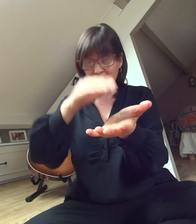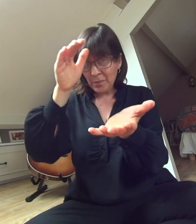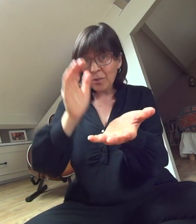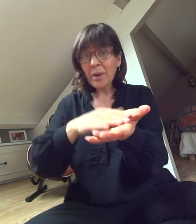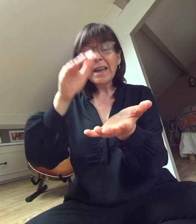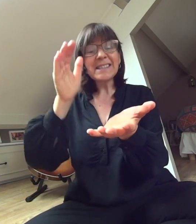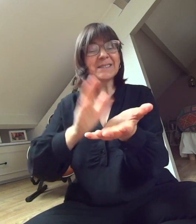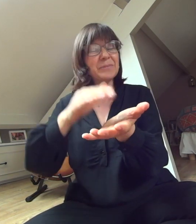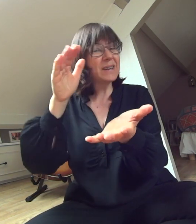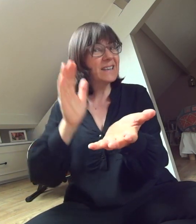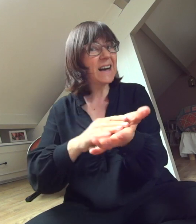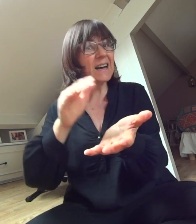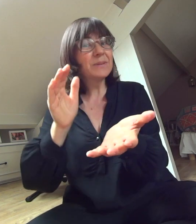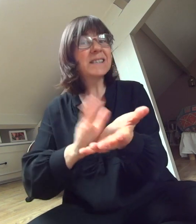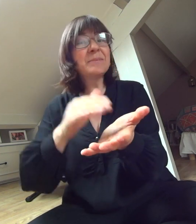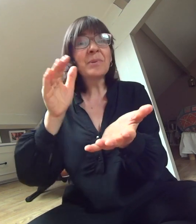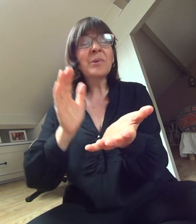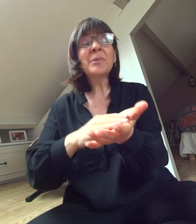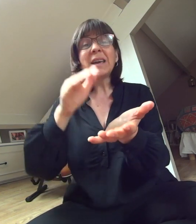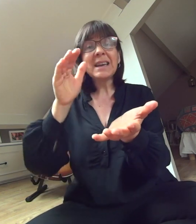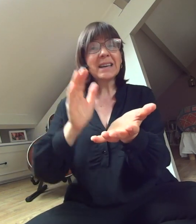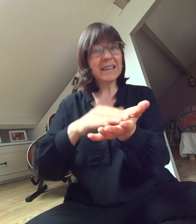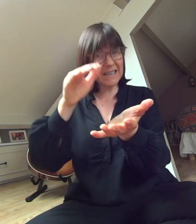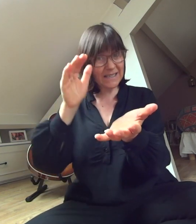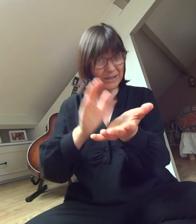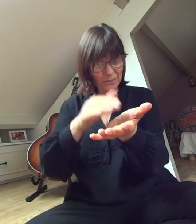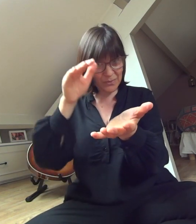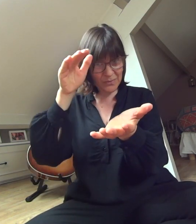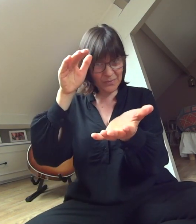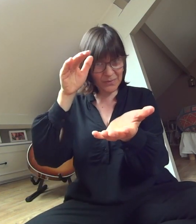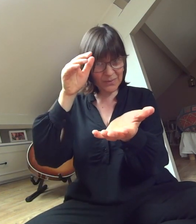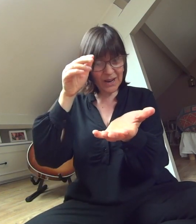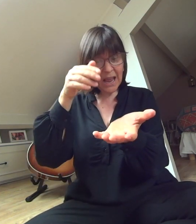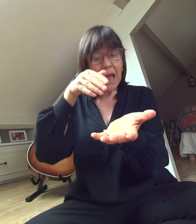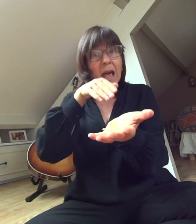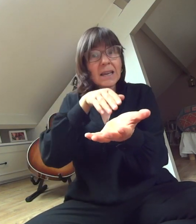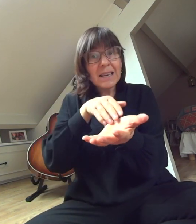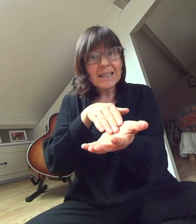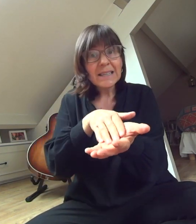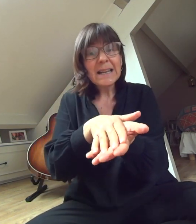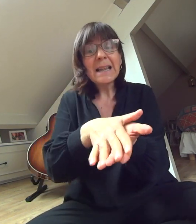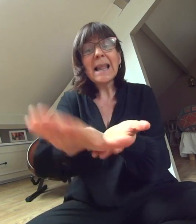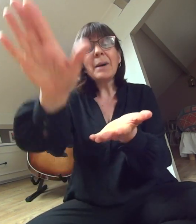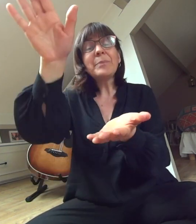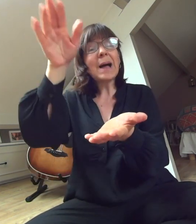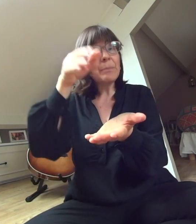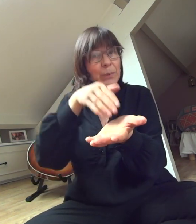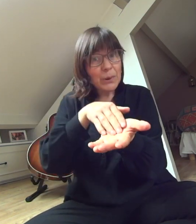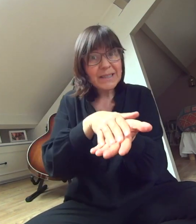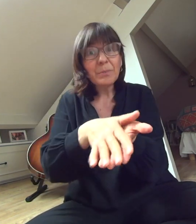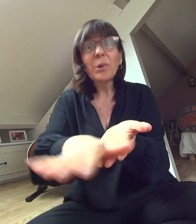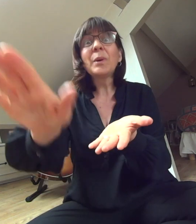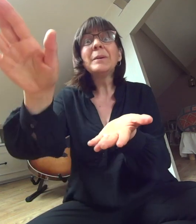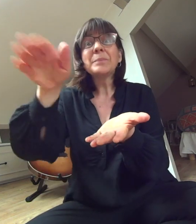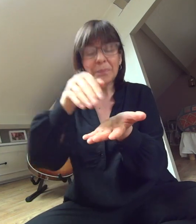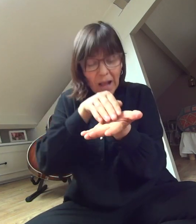'est mon hérisson, mesdames, c'est mon hérisson. Qu'est-ce qu'il a un petit bruit ?